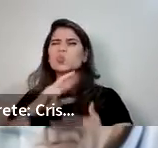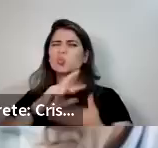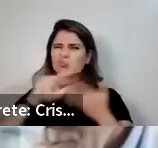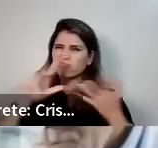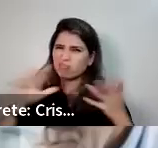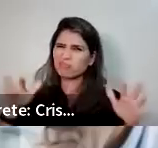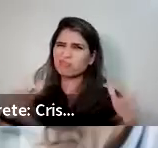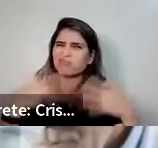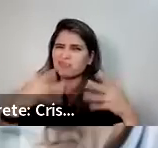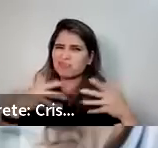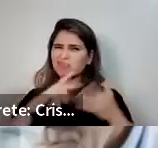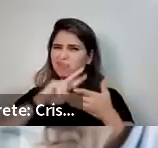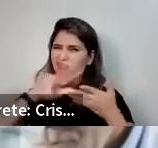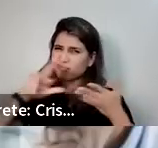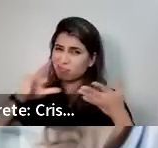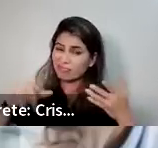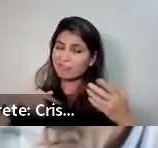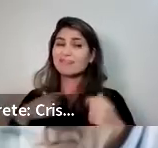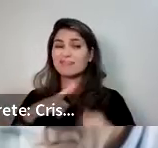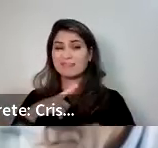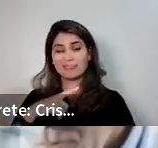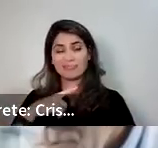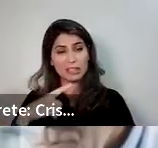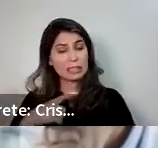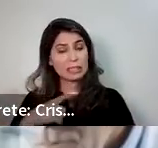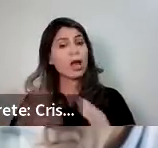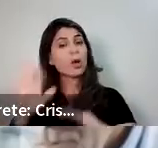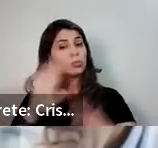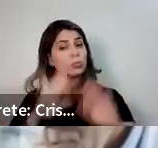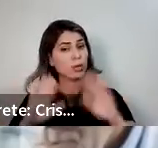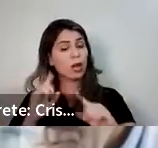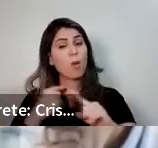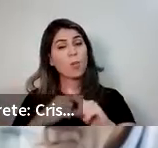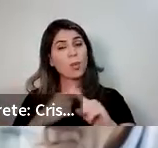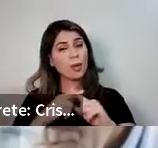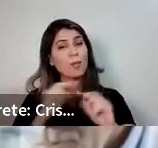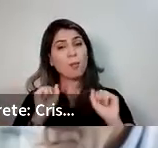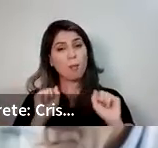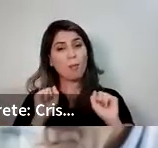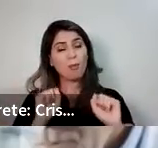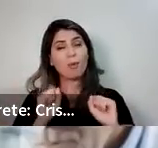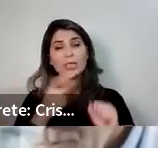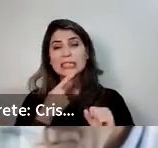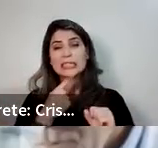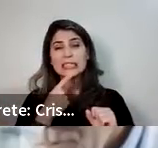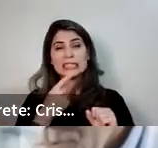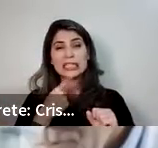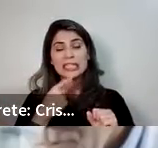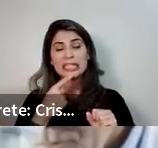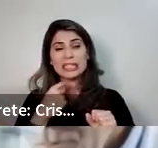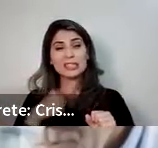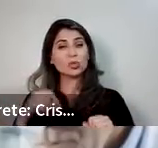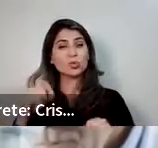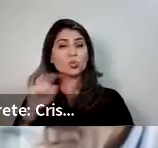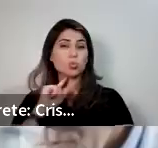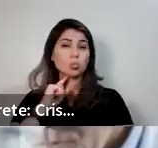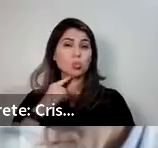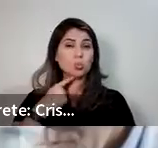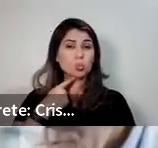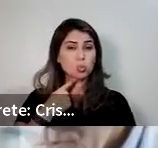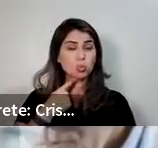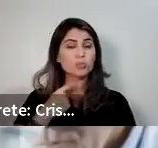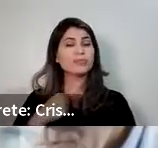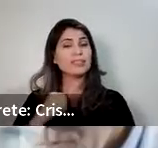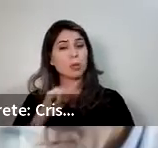obstrução e isso pode e vai causar um AVC, um problema mais sério. Quando você tem o sangue na